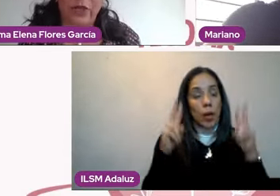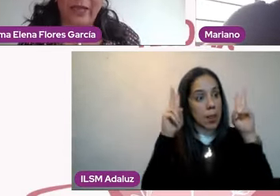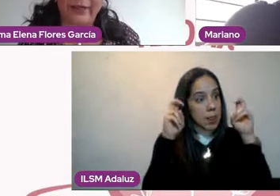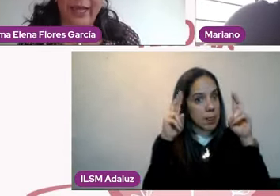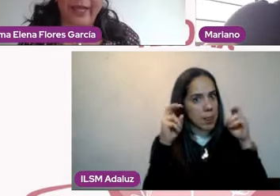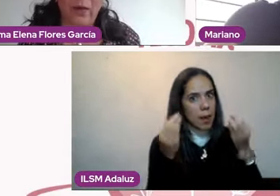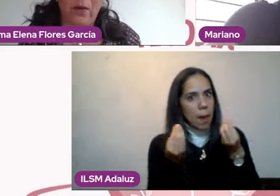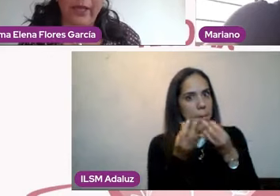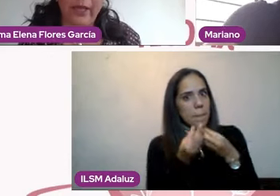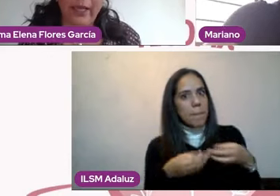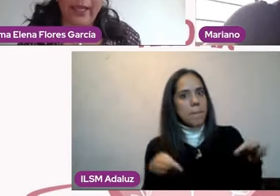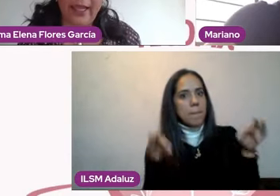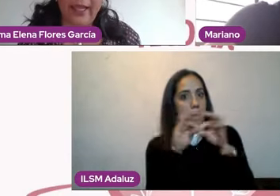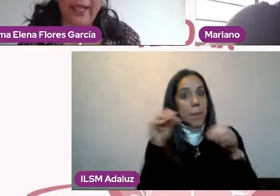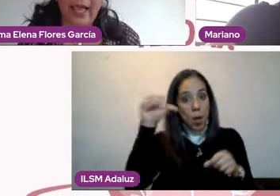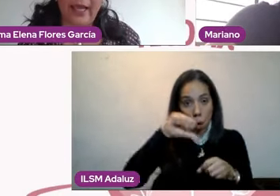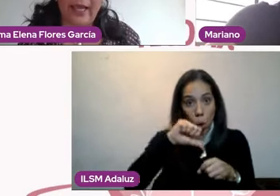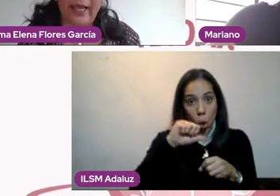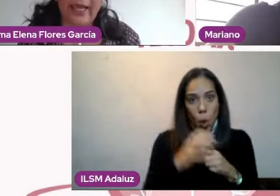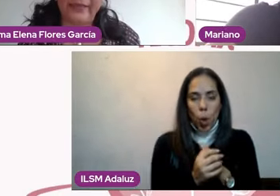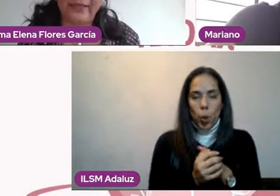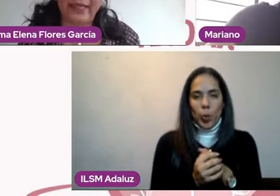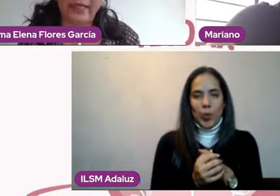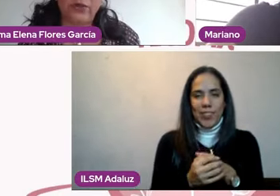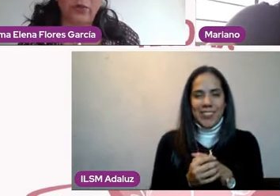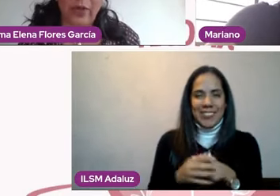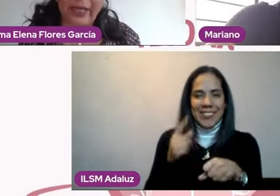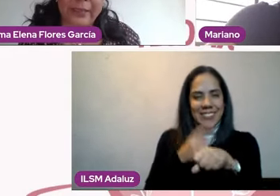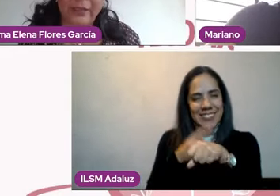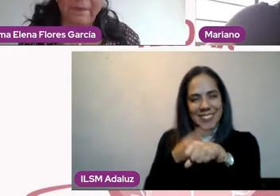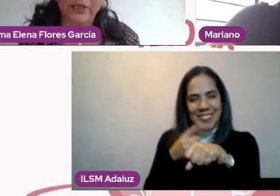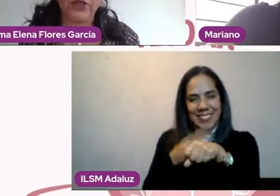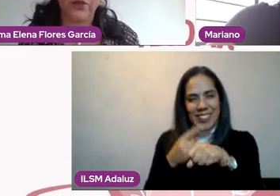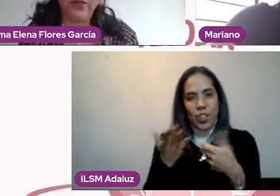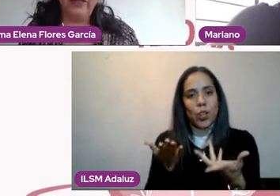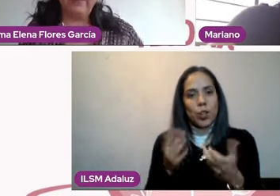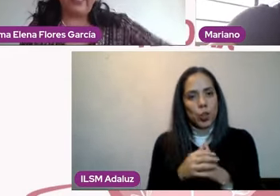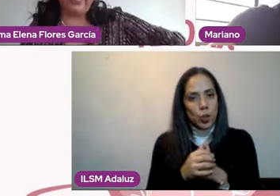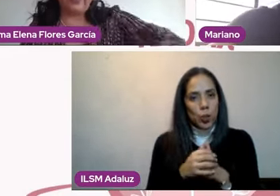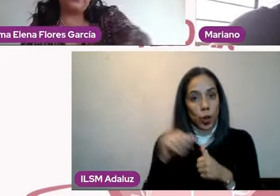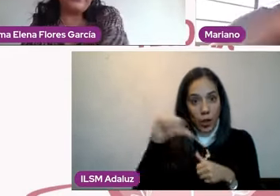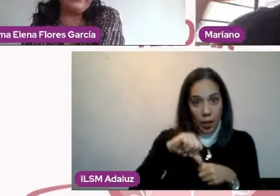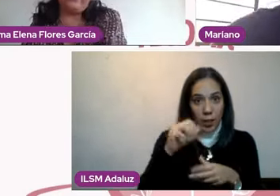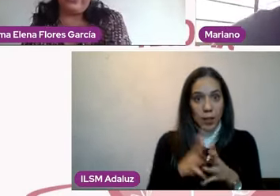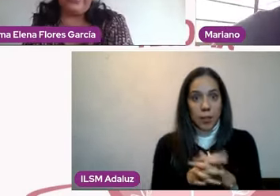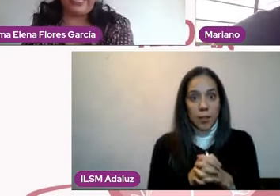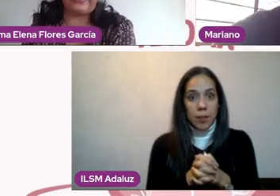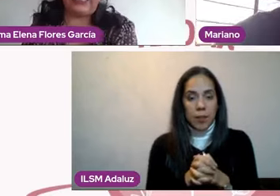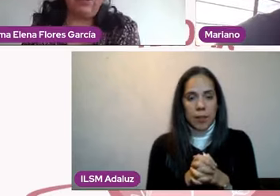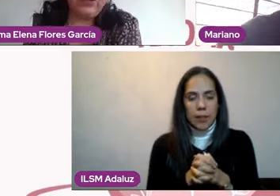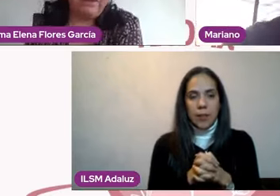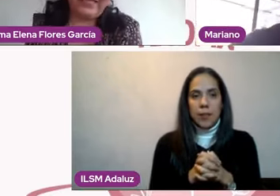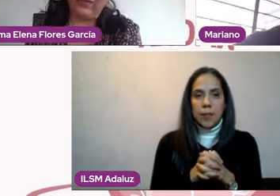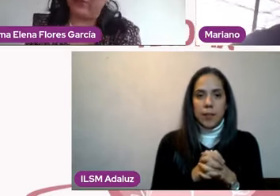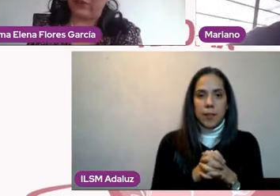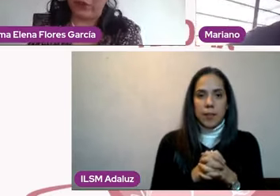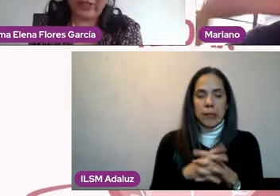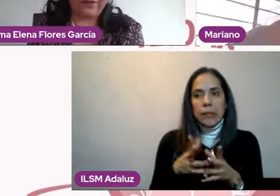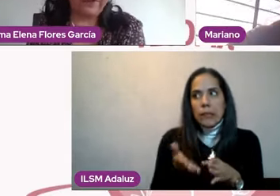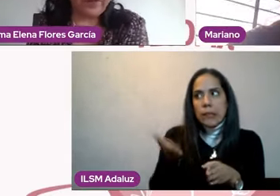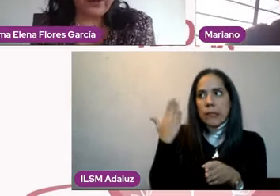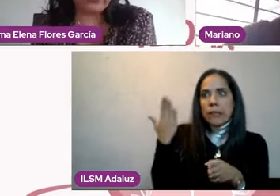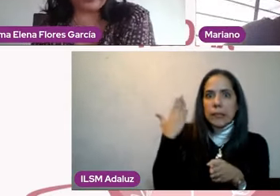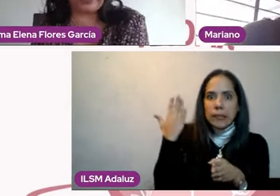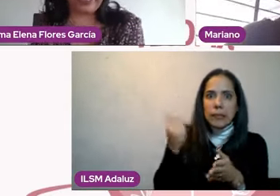que nos trae hoy a este estudio, a este espacio, Mariano. Bueno, híjole, acabamos de pasar los